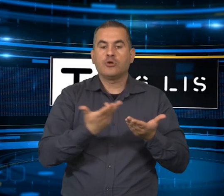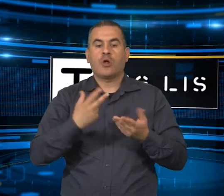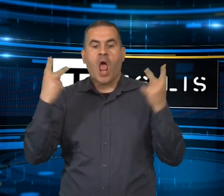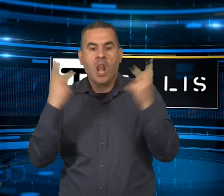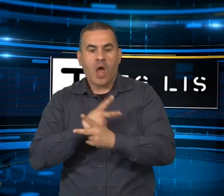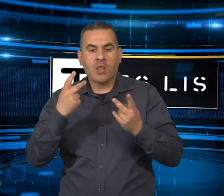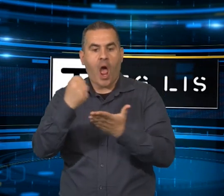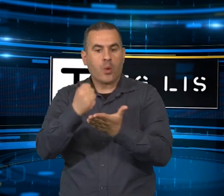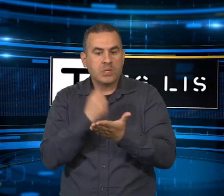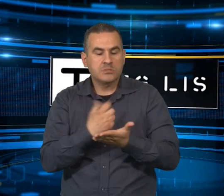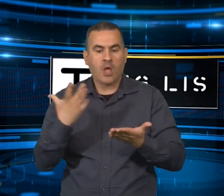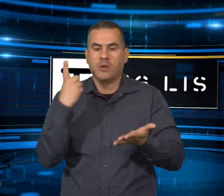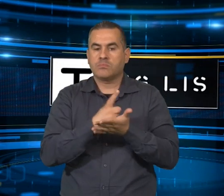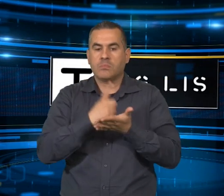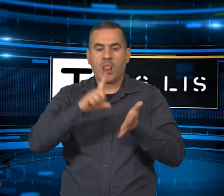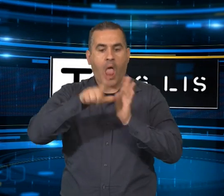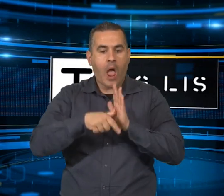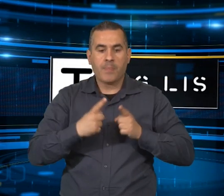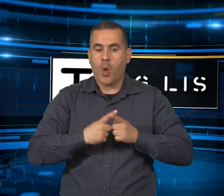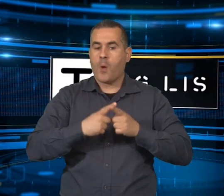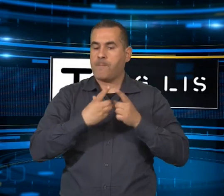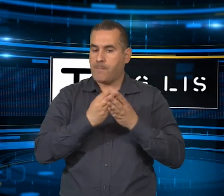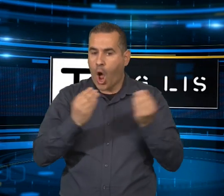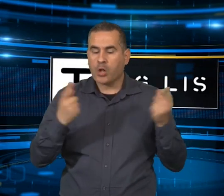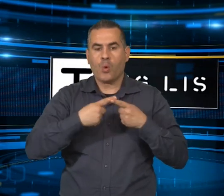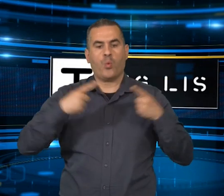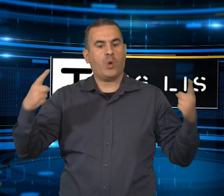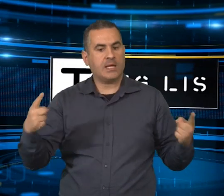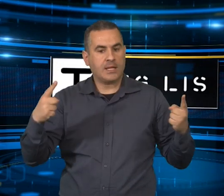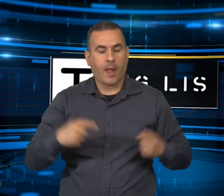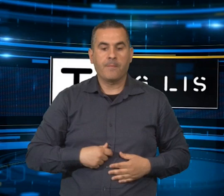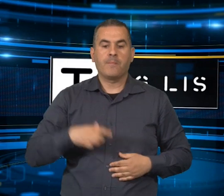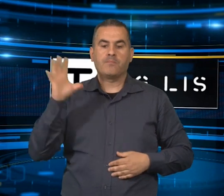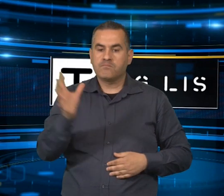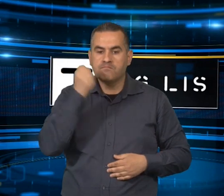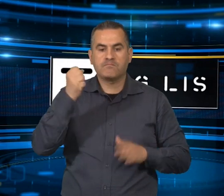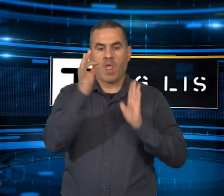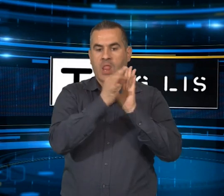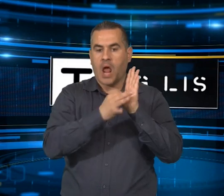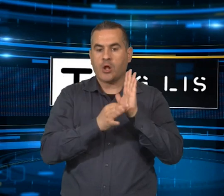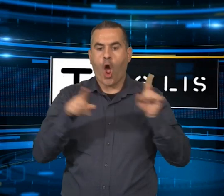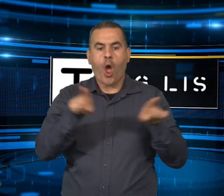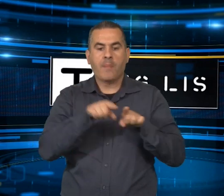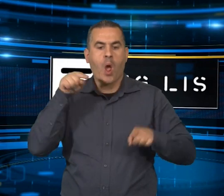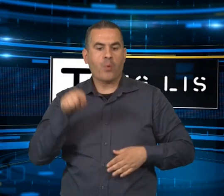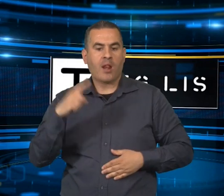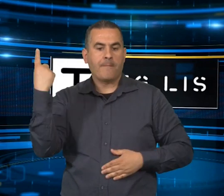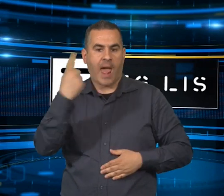operazioni di valutazione di incidenza ambientale e di compatibilità geologica-idraulica. Ciò finora ha comportato che, dopo la